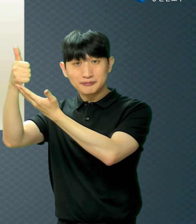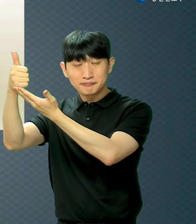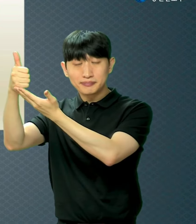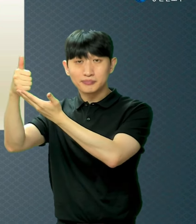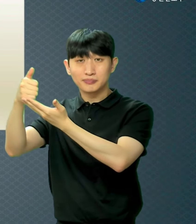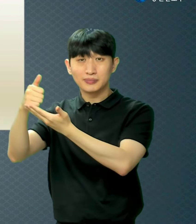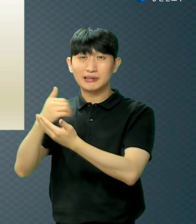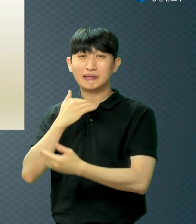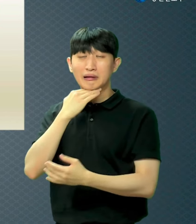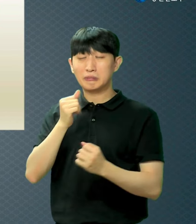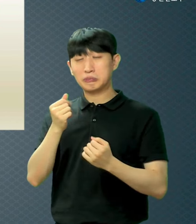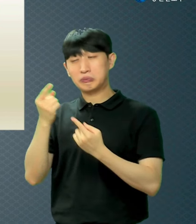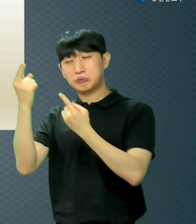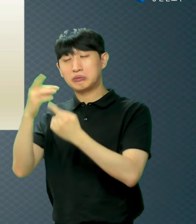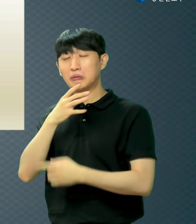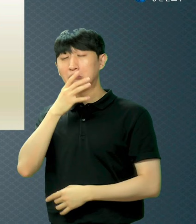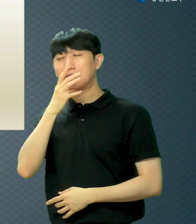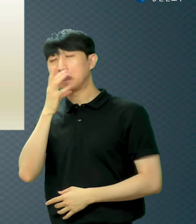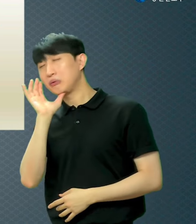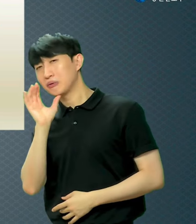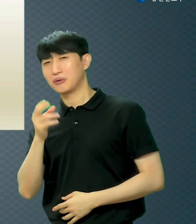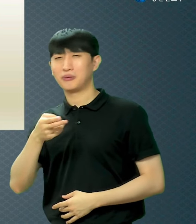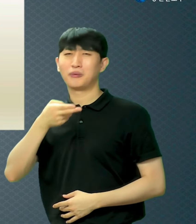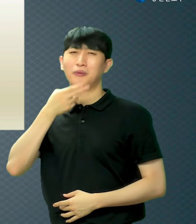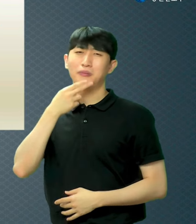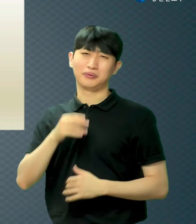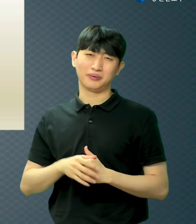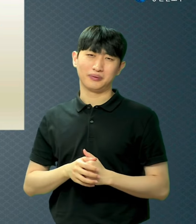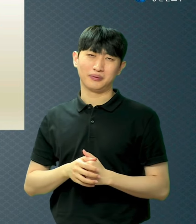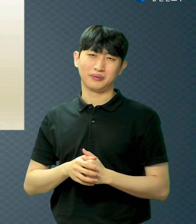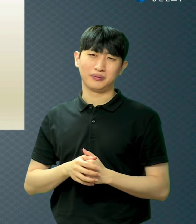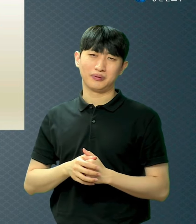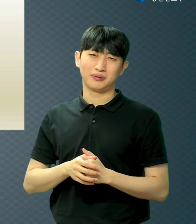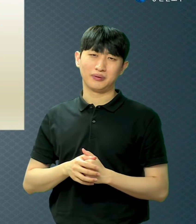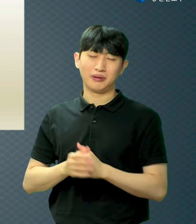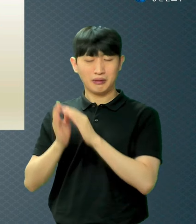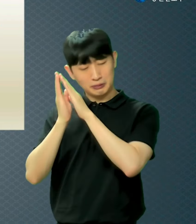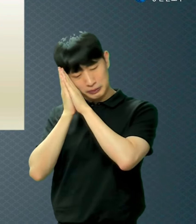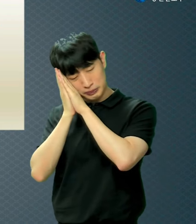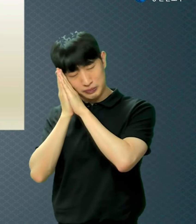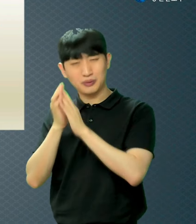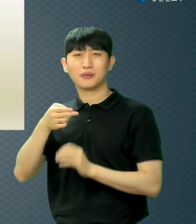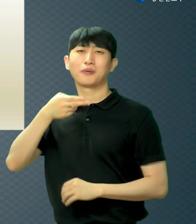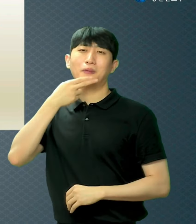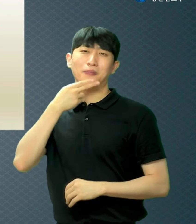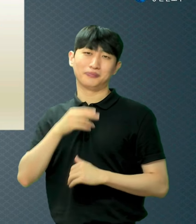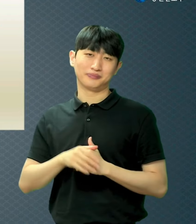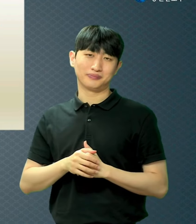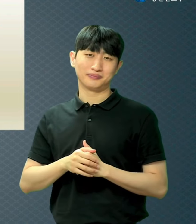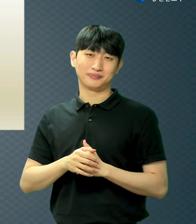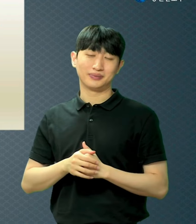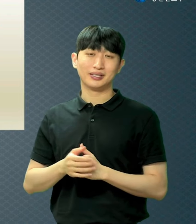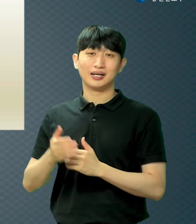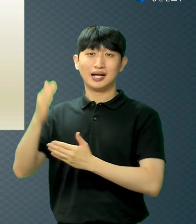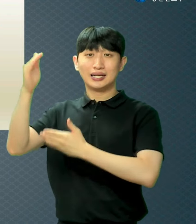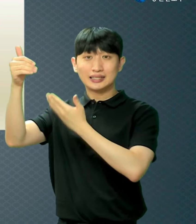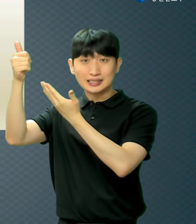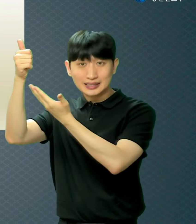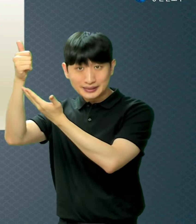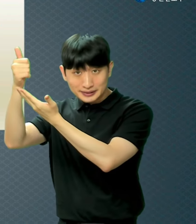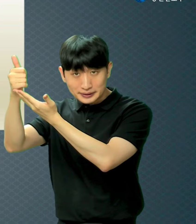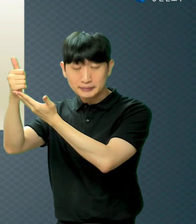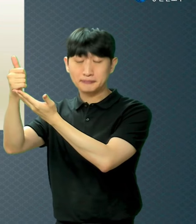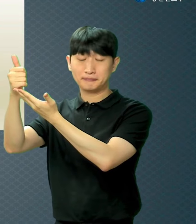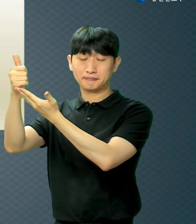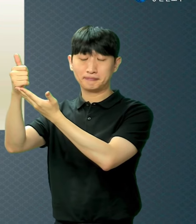하나님은 주무시지도 않습니다 졸지도 않습니다 그 하나님의 영원한 생명을